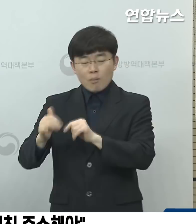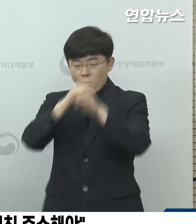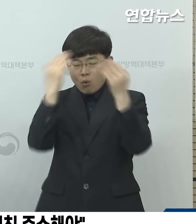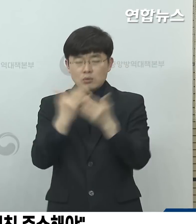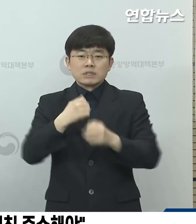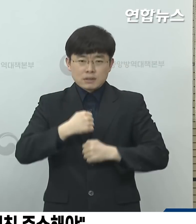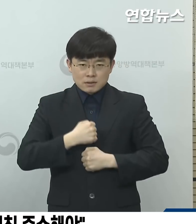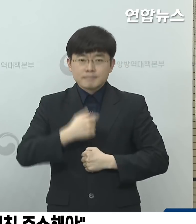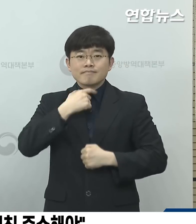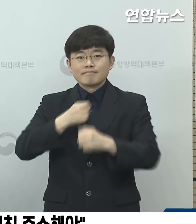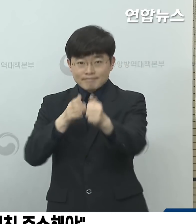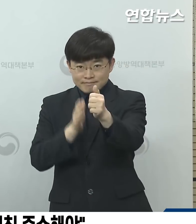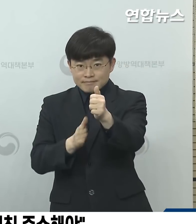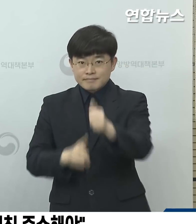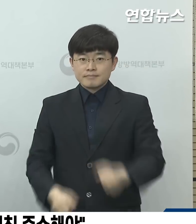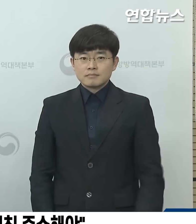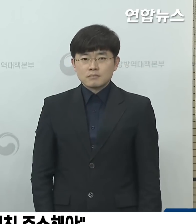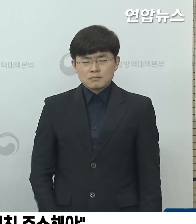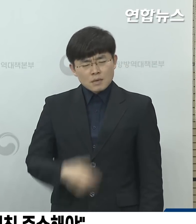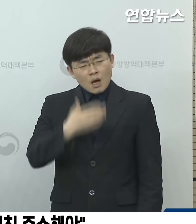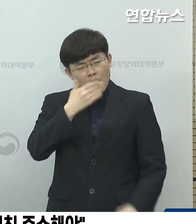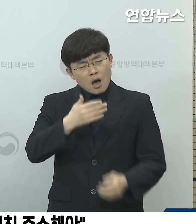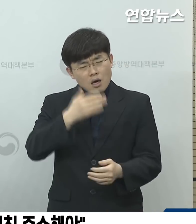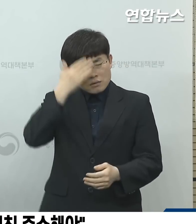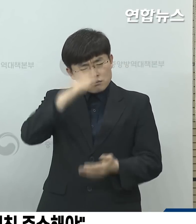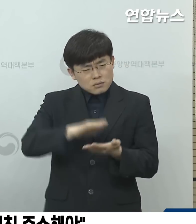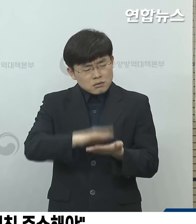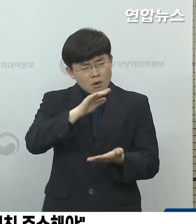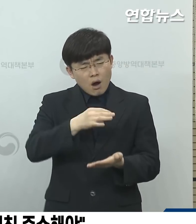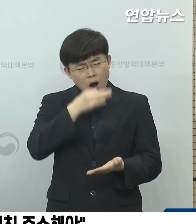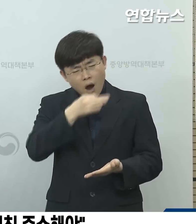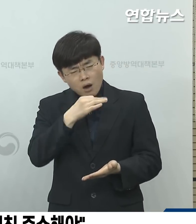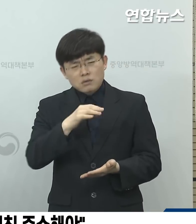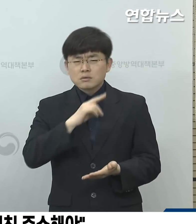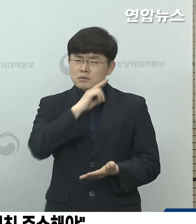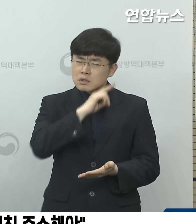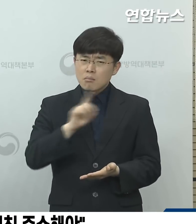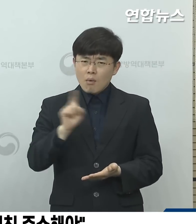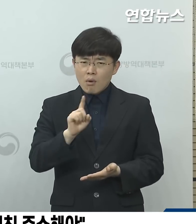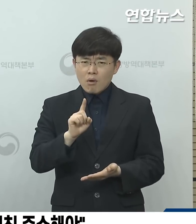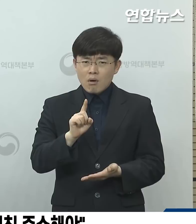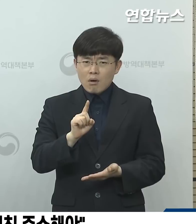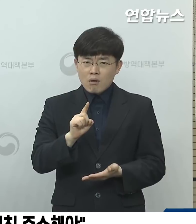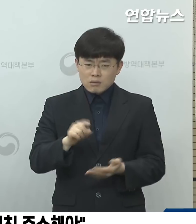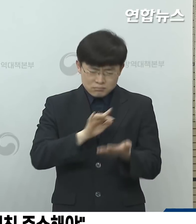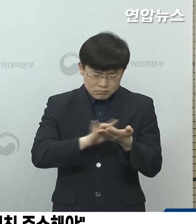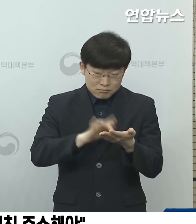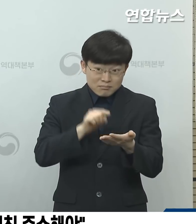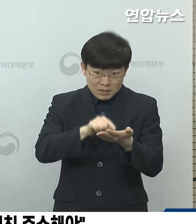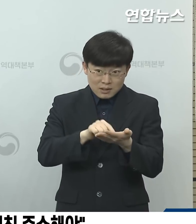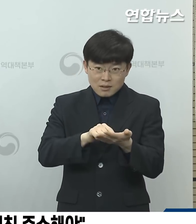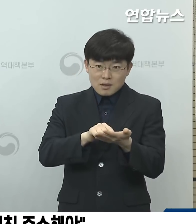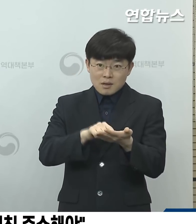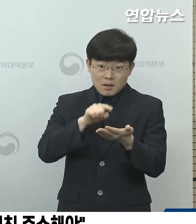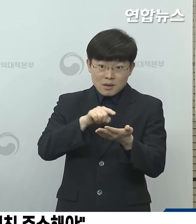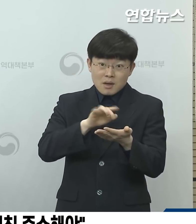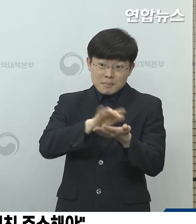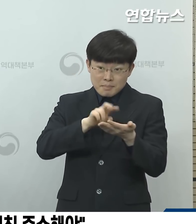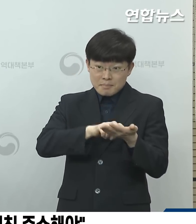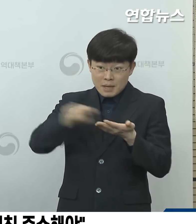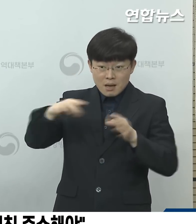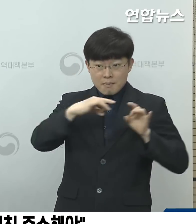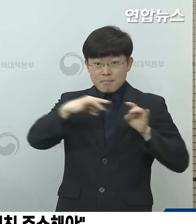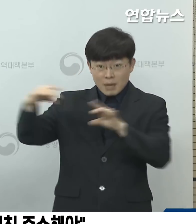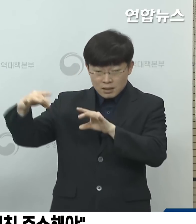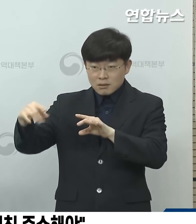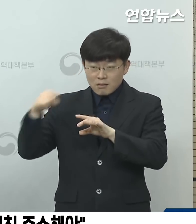당부드립니다. 의심 증상이 발생할 경우에는 즉시 담당자 또는 자가격리자 안전보호 앱을